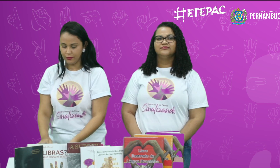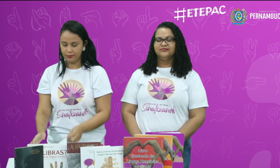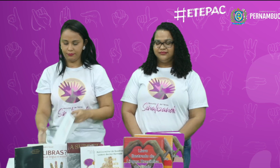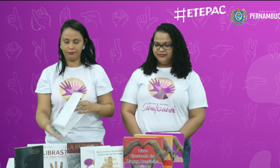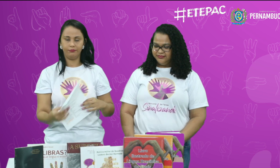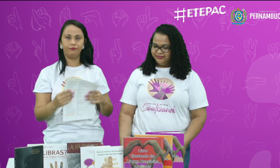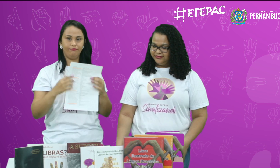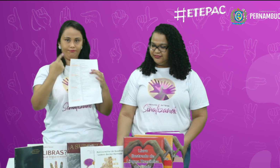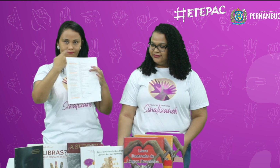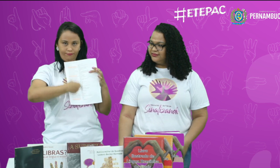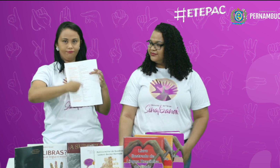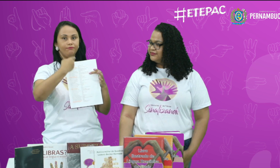Foi sorteado.